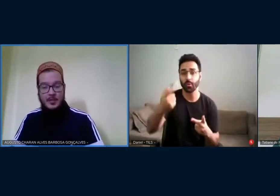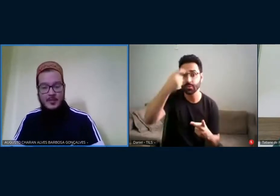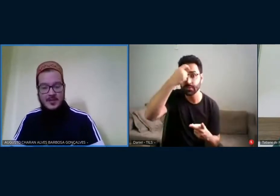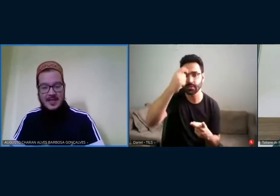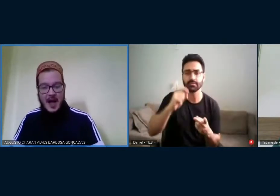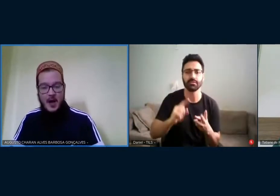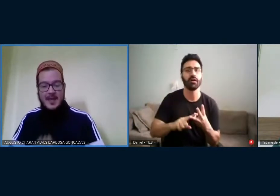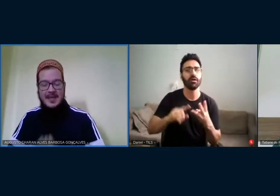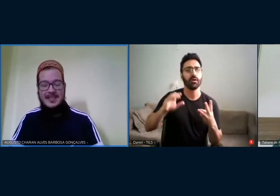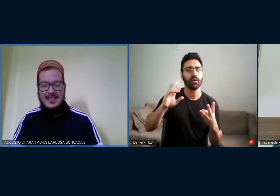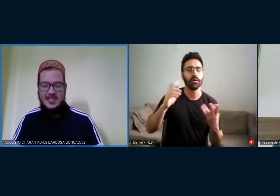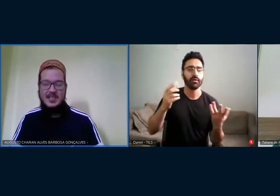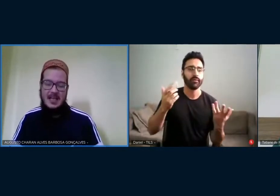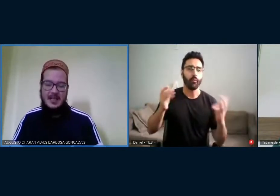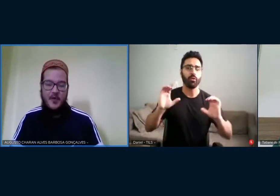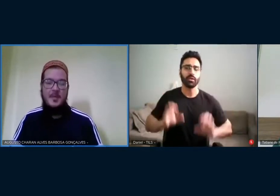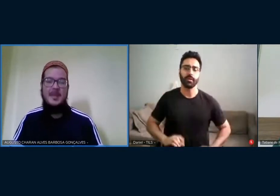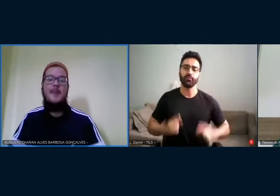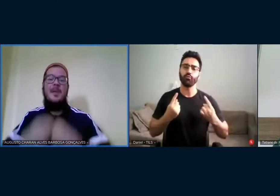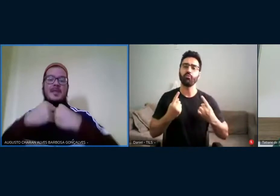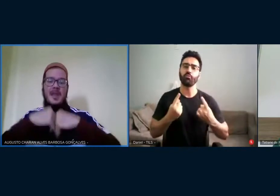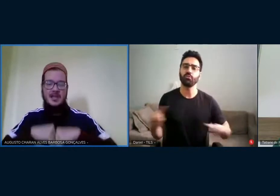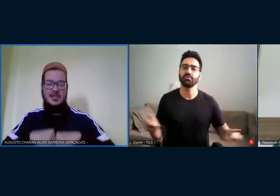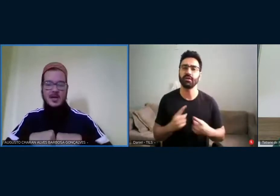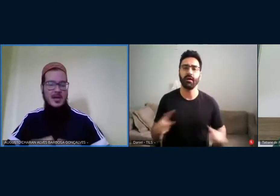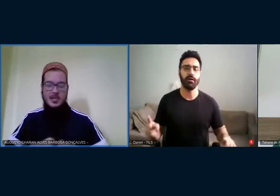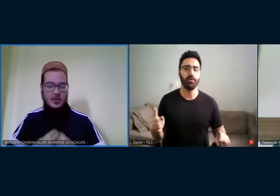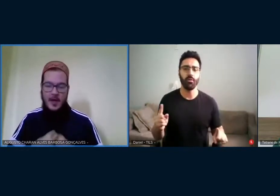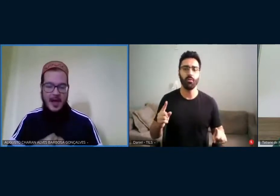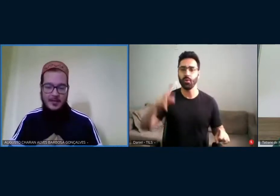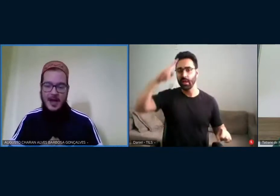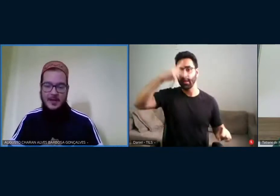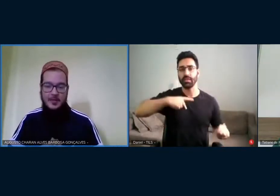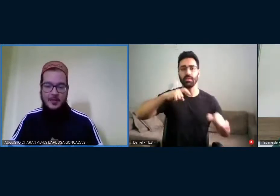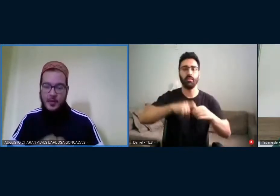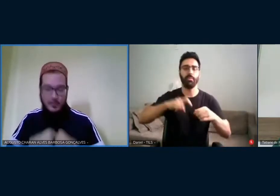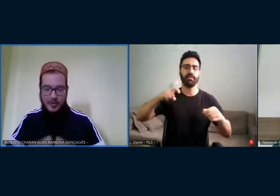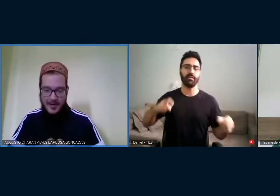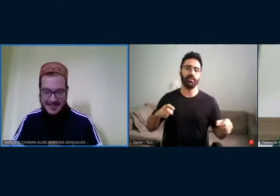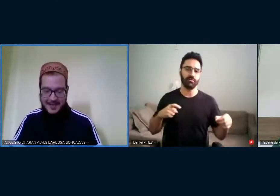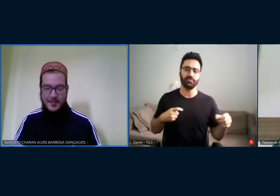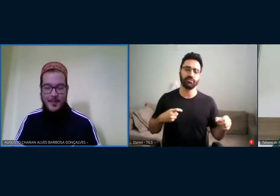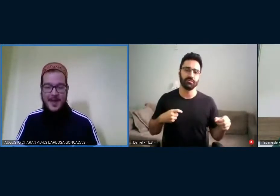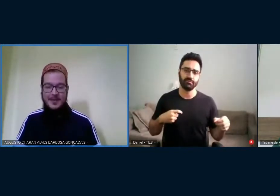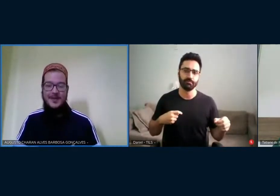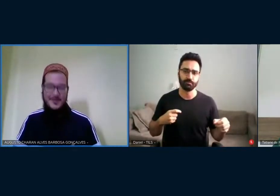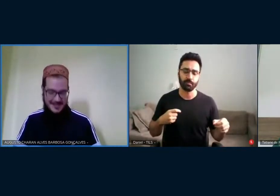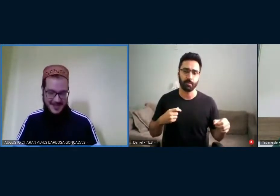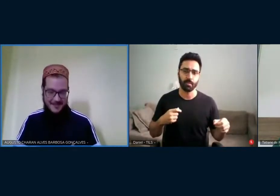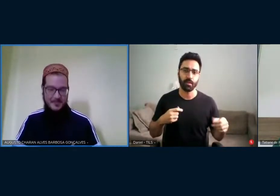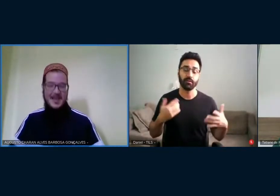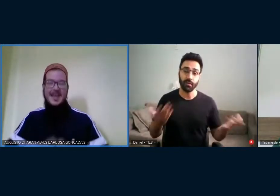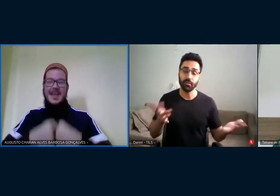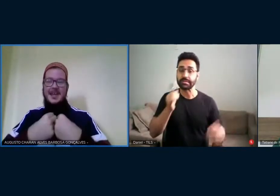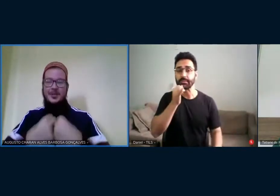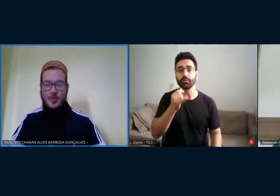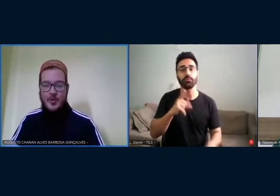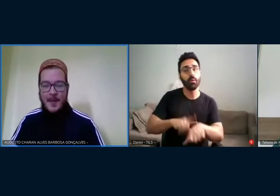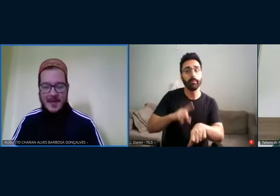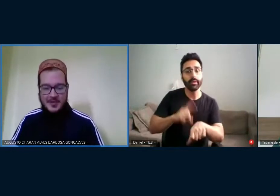comportamento musical e que seja, de certa forma, independente de qualquer educador ou tutor. Quer dizer, no momento em que você